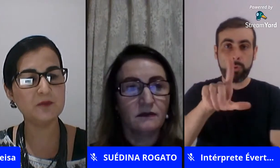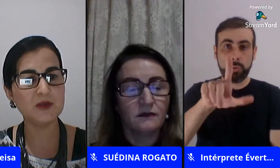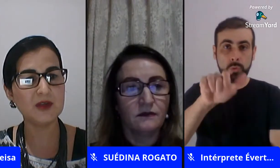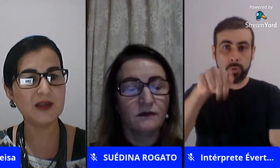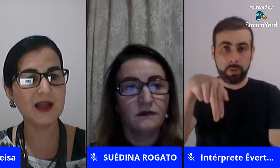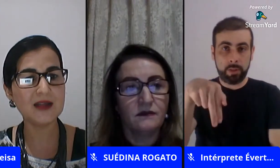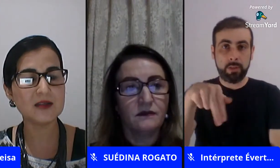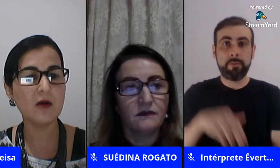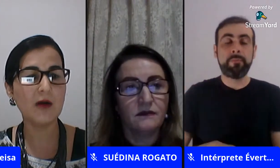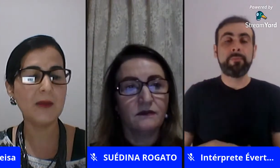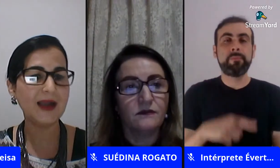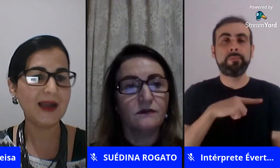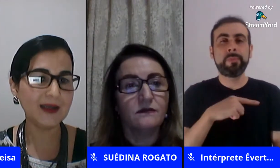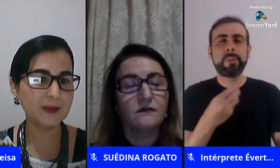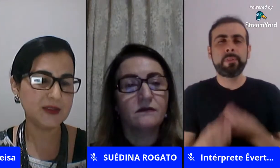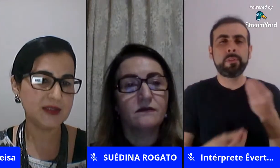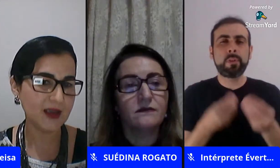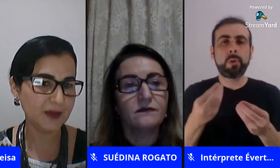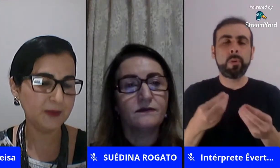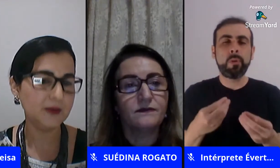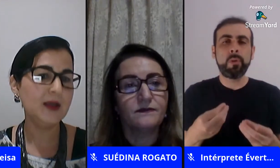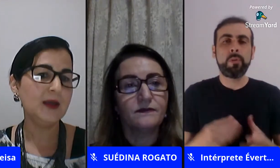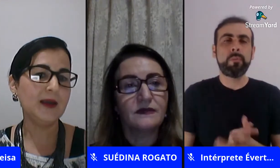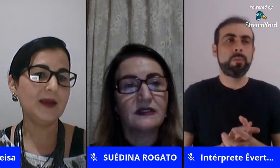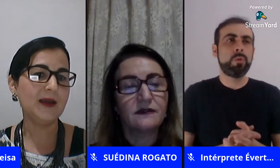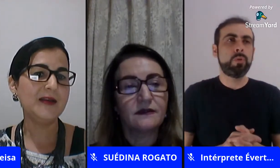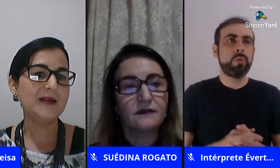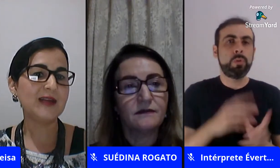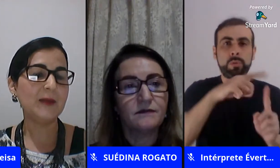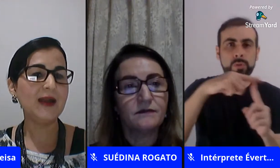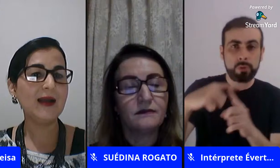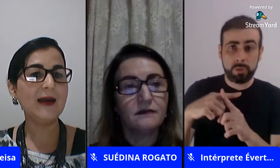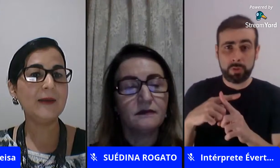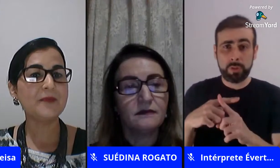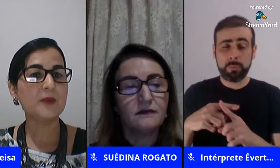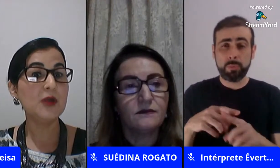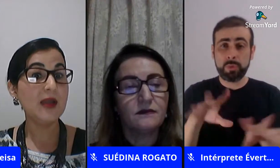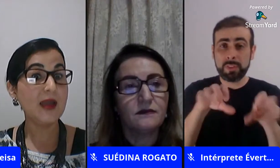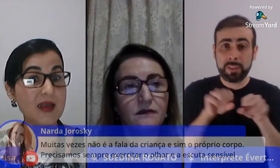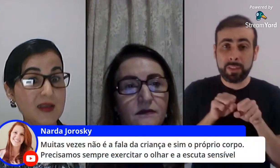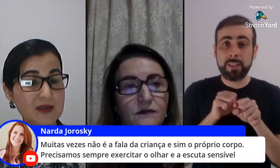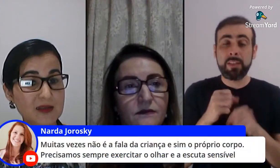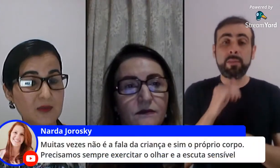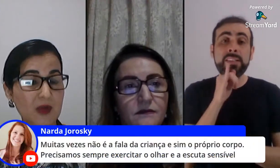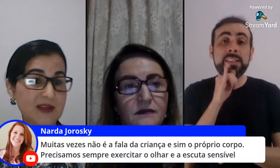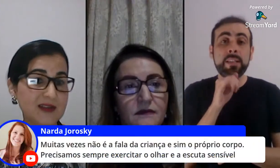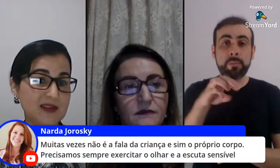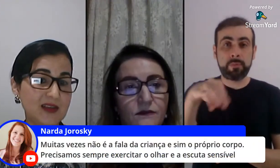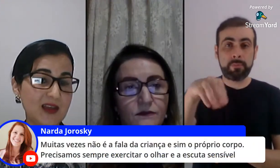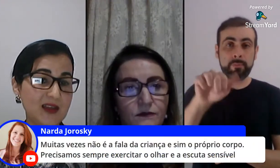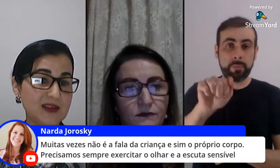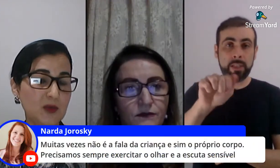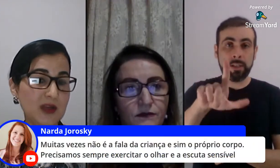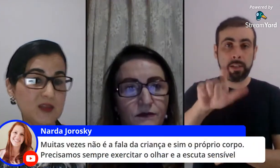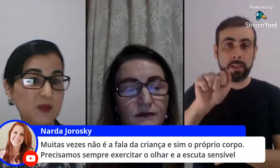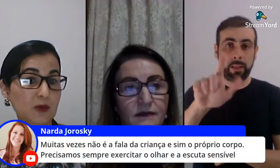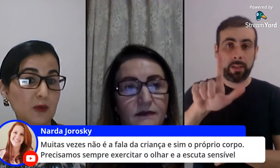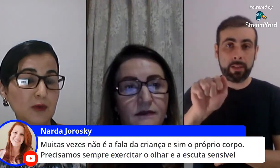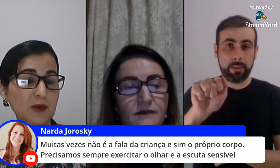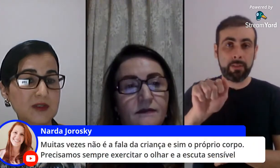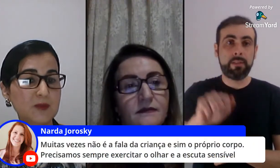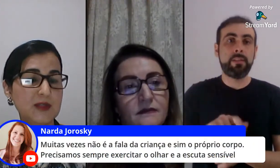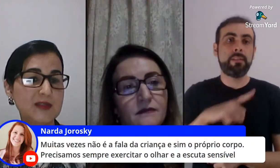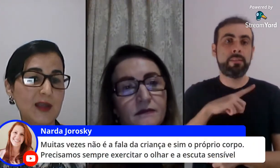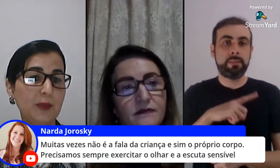próprias personalidades igual a Malala por exemplo trabalhar mulheres mulheres na ciência mulheres